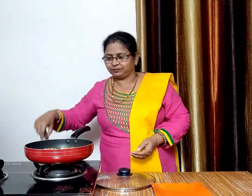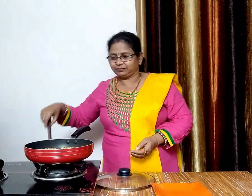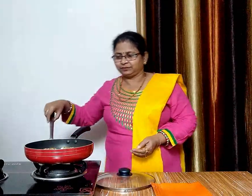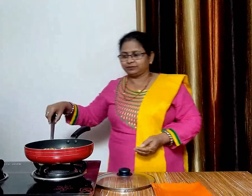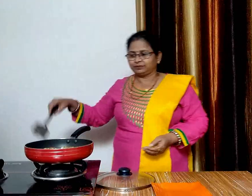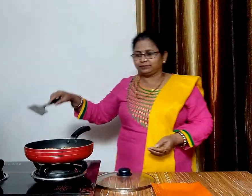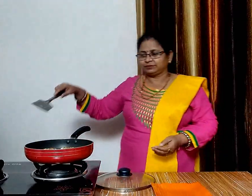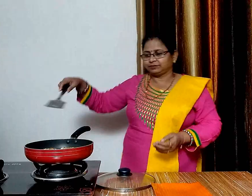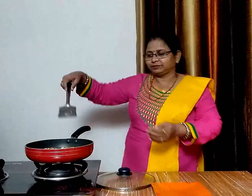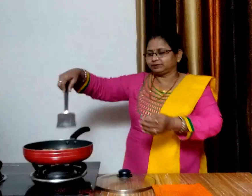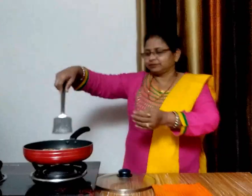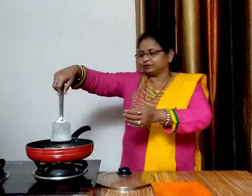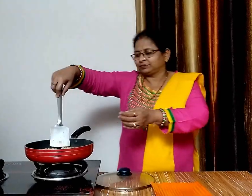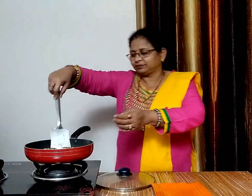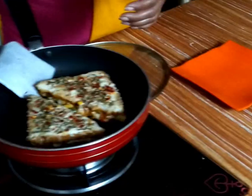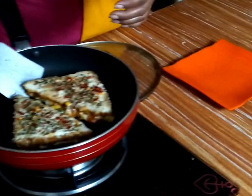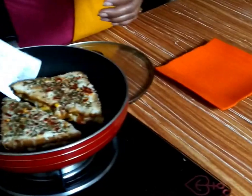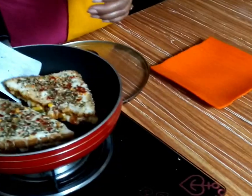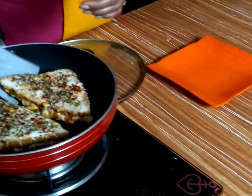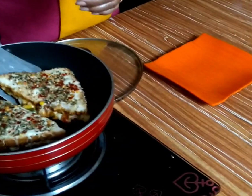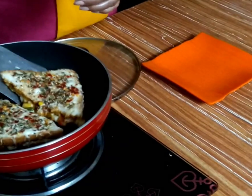अब सेंड्विच को सर्विंक प्रेट में निकाल लेंगे